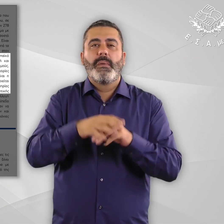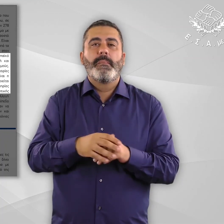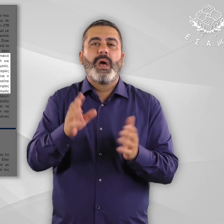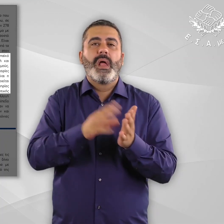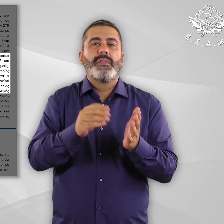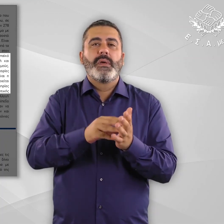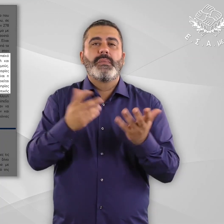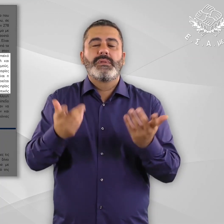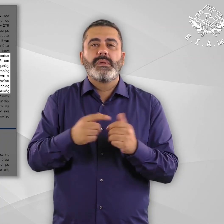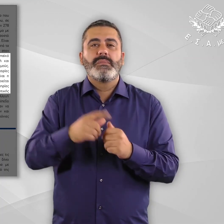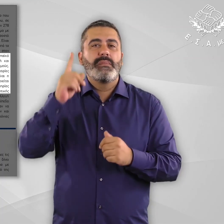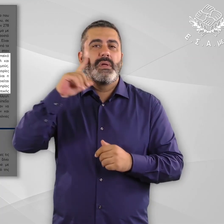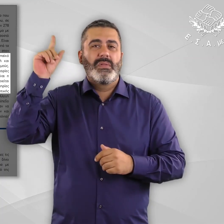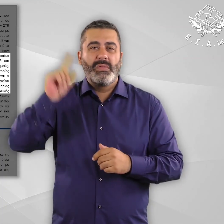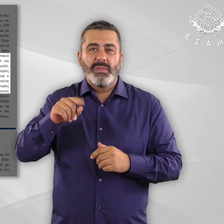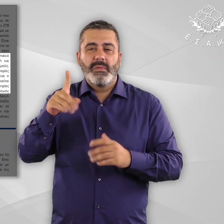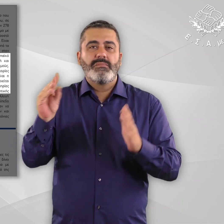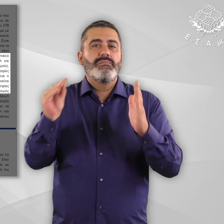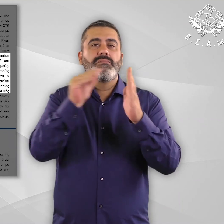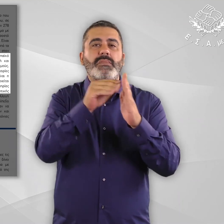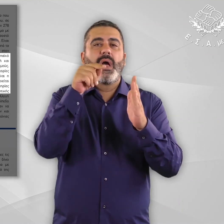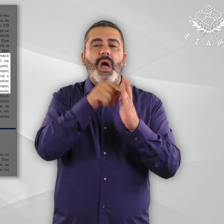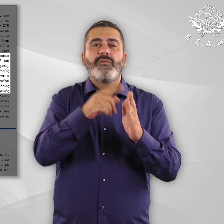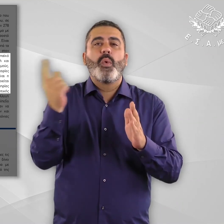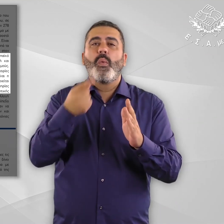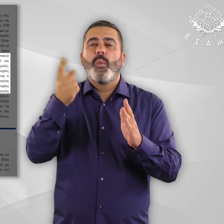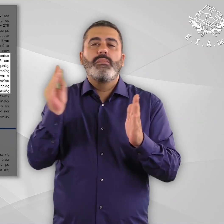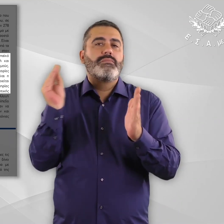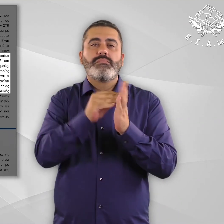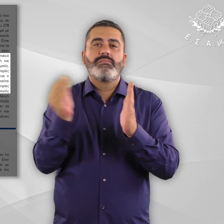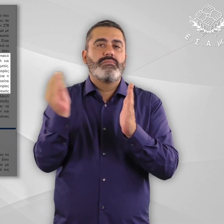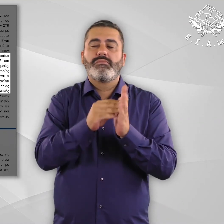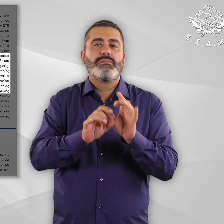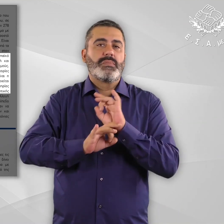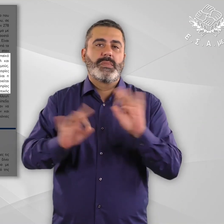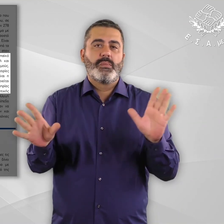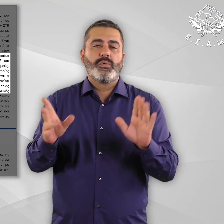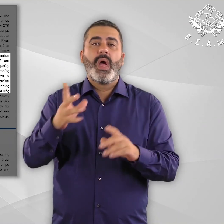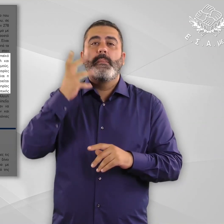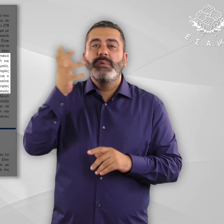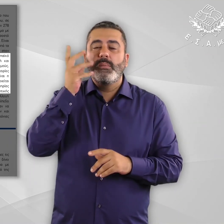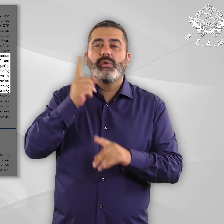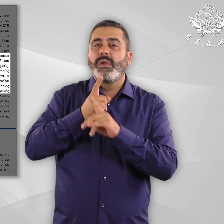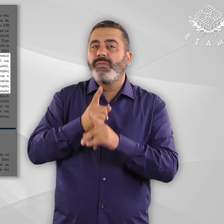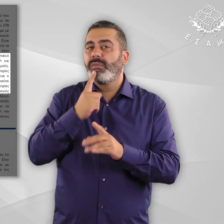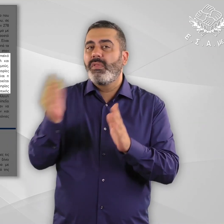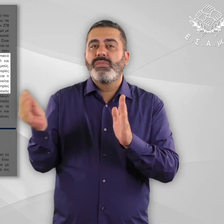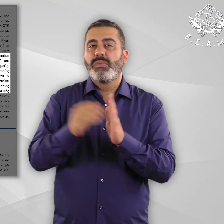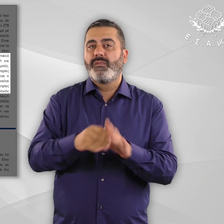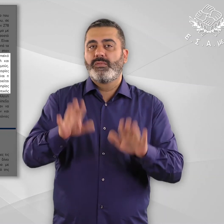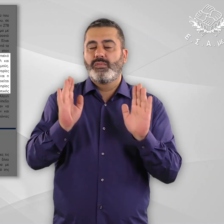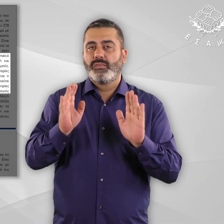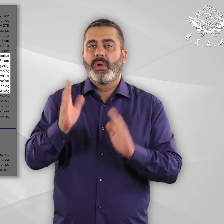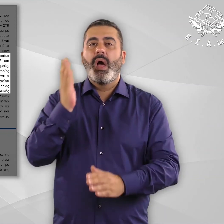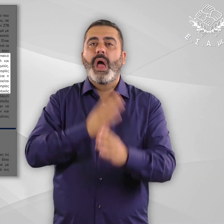όπως είναι η κατηγορία Mental Disability, η οποία τείνει να μην χρησιμοποιείται από τους ειδικούς και τους επιστήμονες σε θέματα